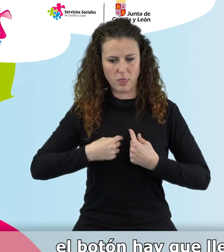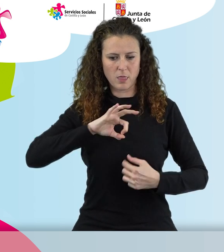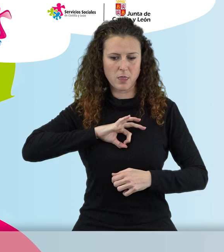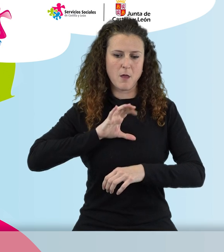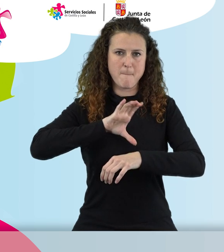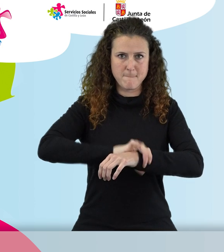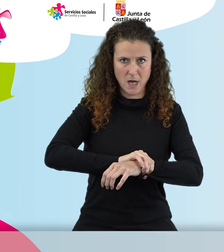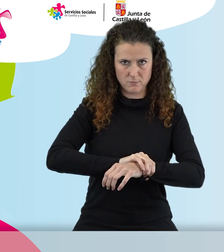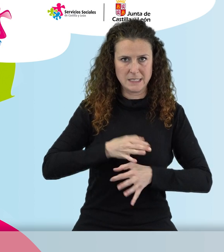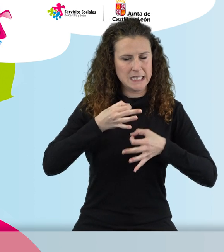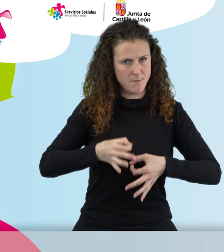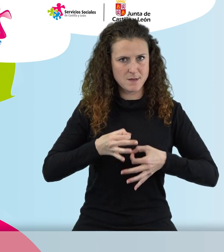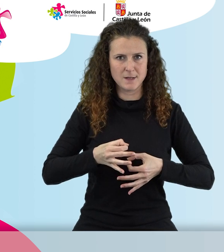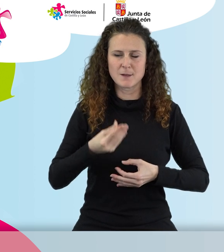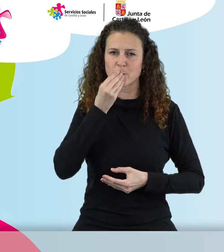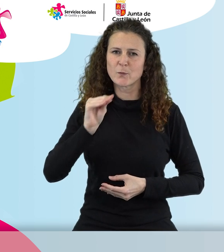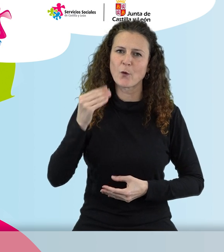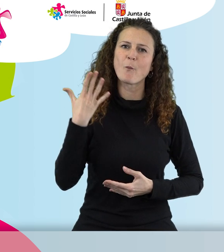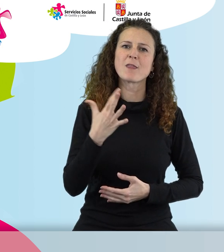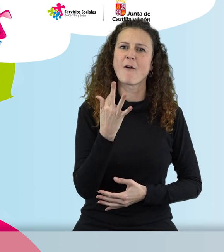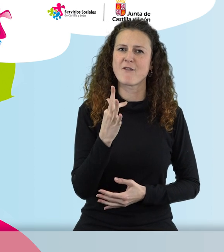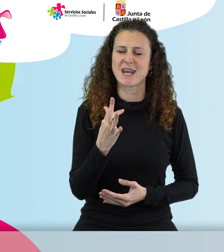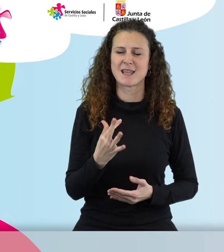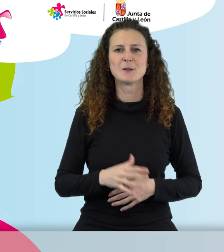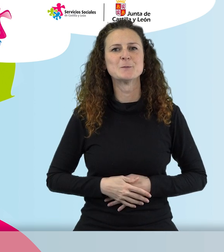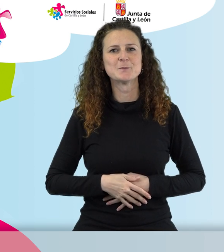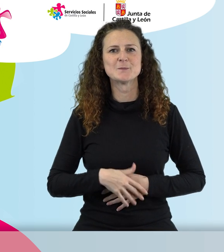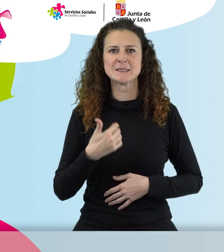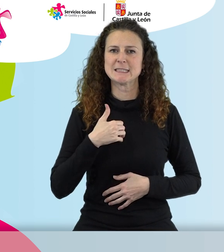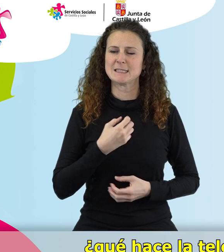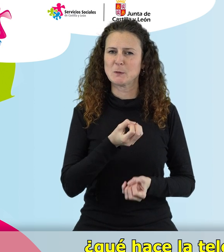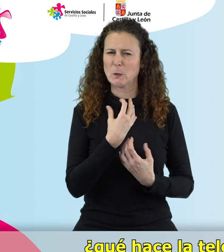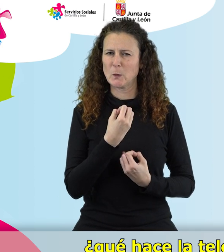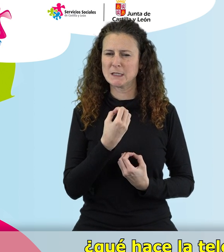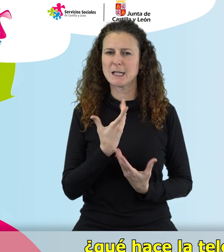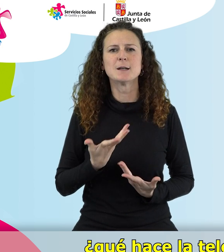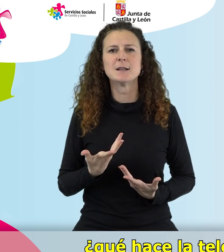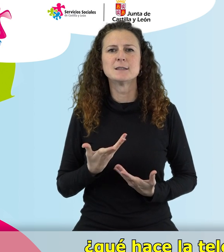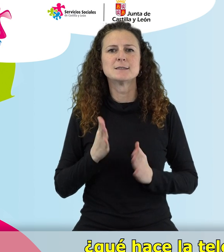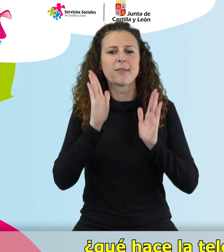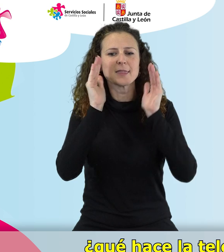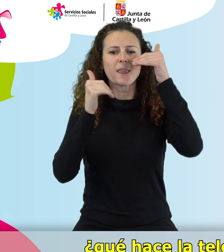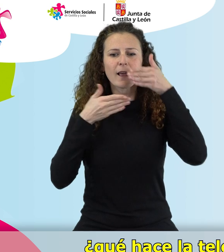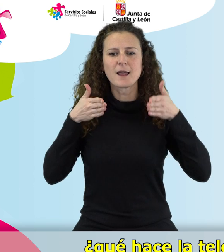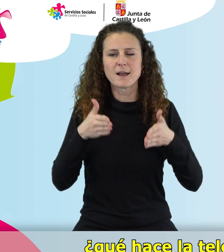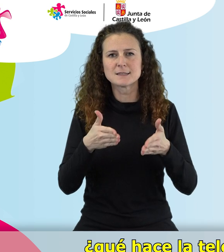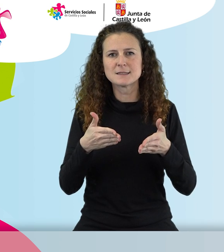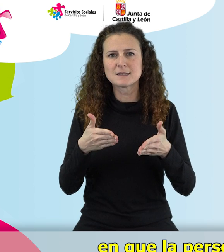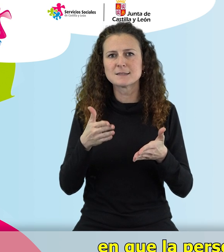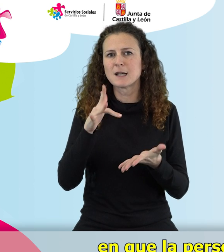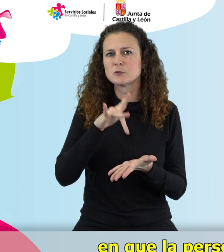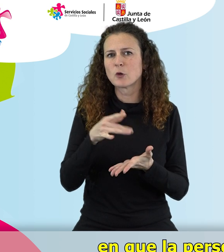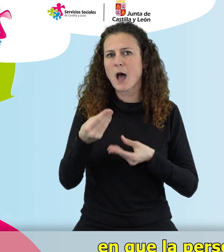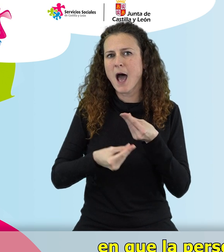mano. Estupendo, estupendo, Fernando. Y dicho esto, ¿qué hace la teleasistencia en esas